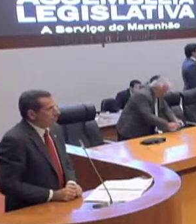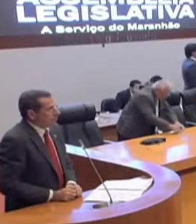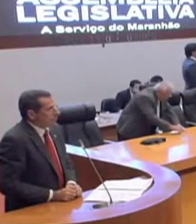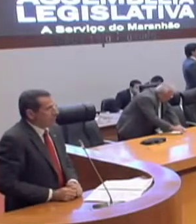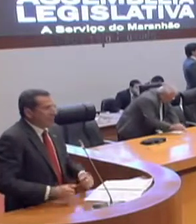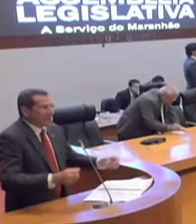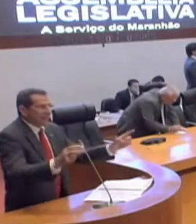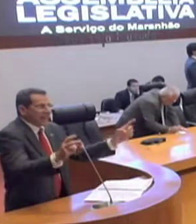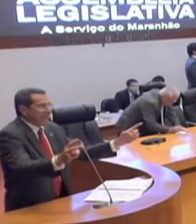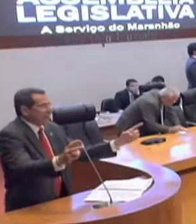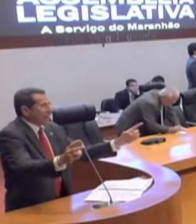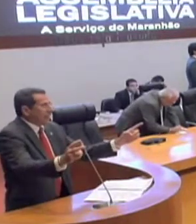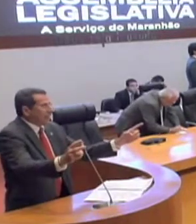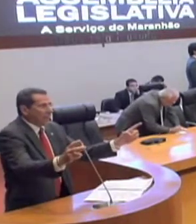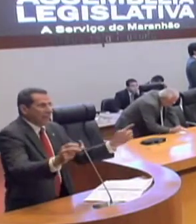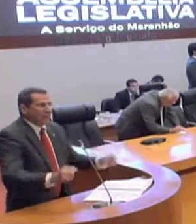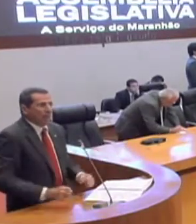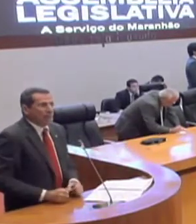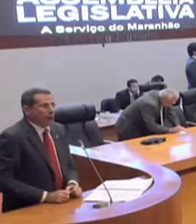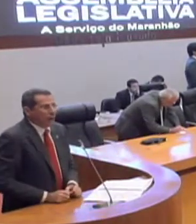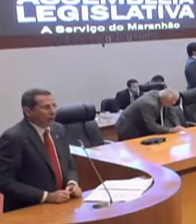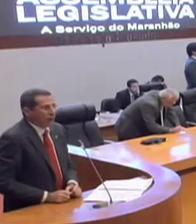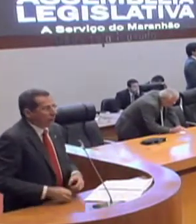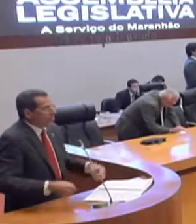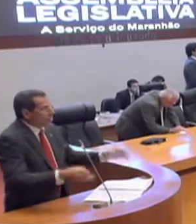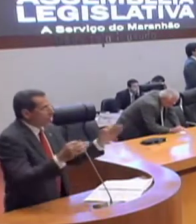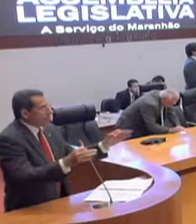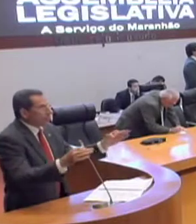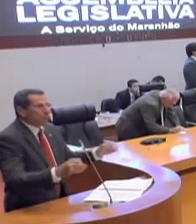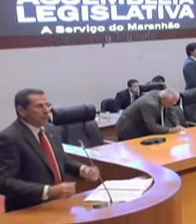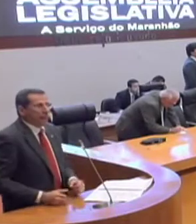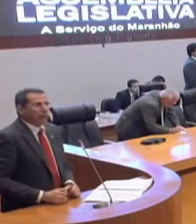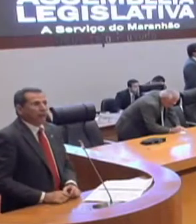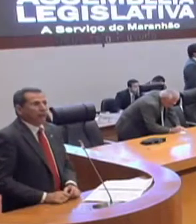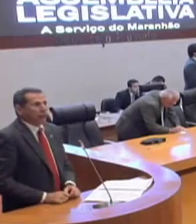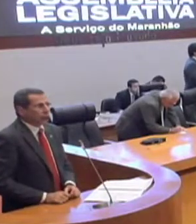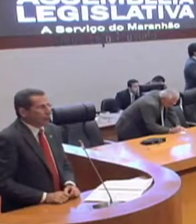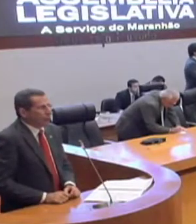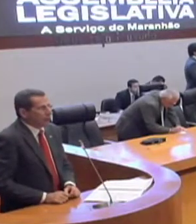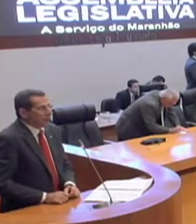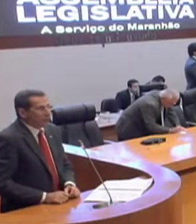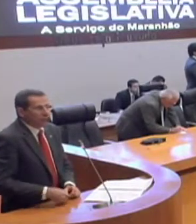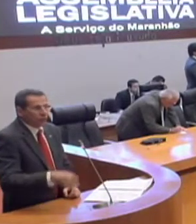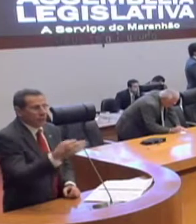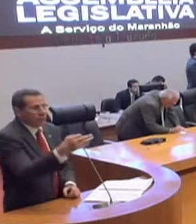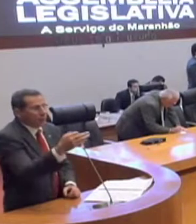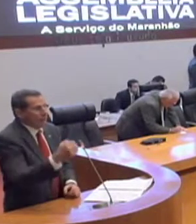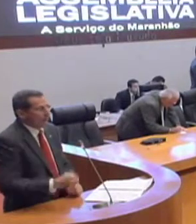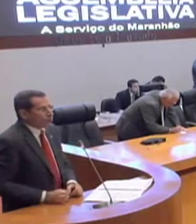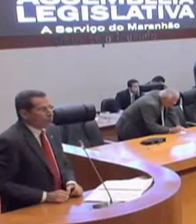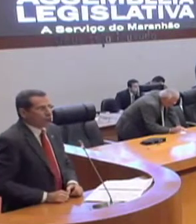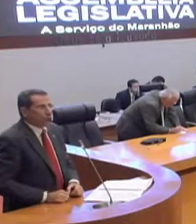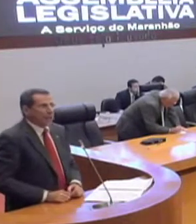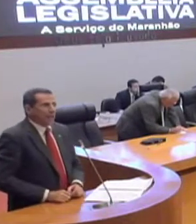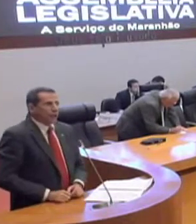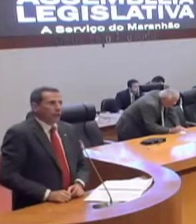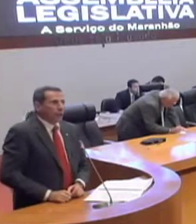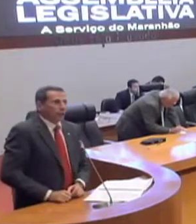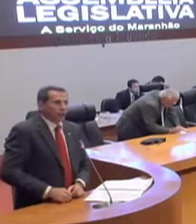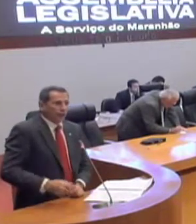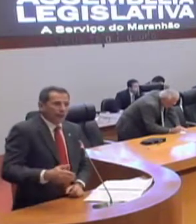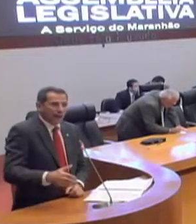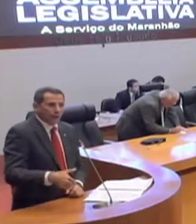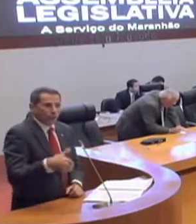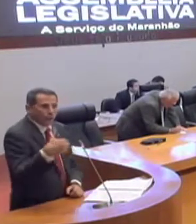entre a data da eleição e a posse, ter conhecimento pleno da Prefeitura e não ter problema de continuidade